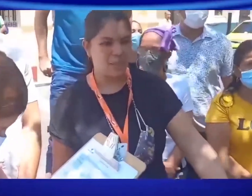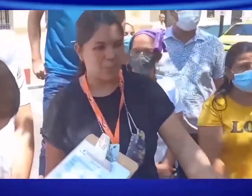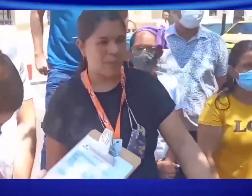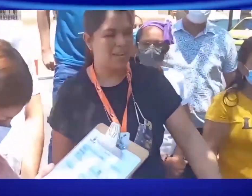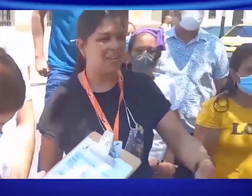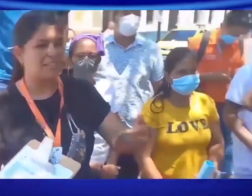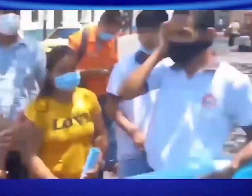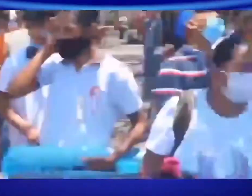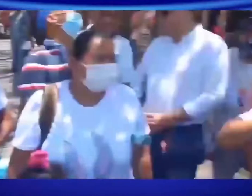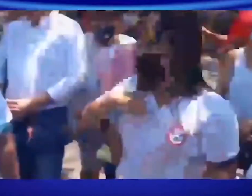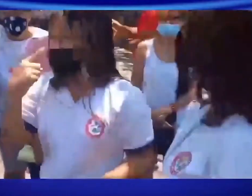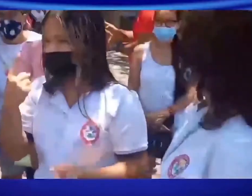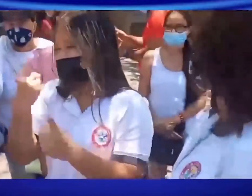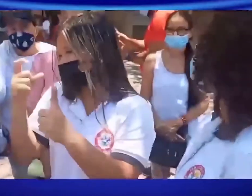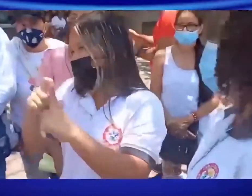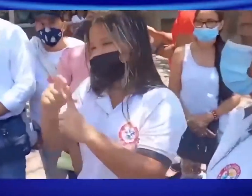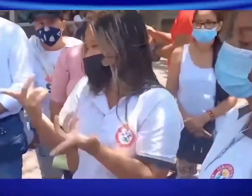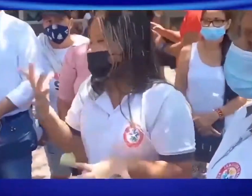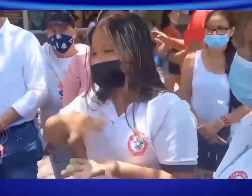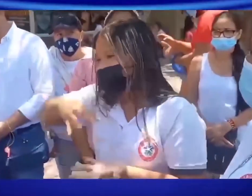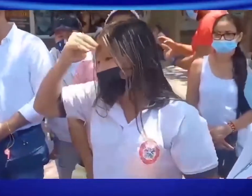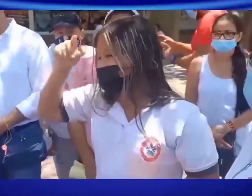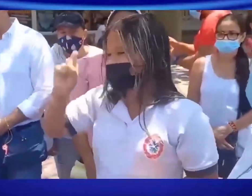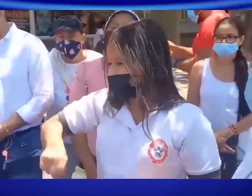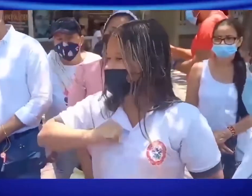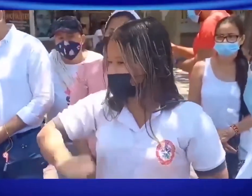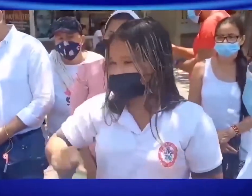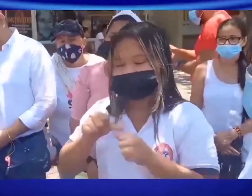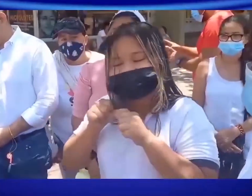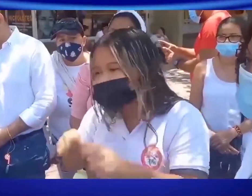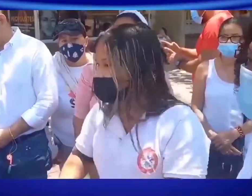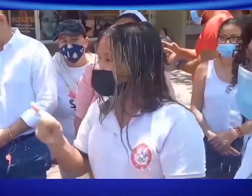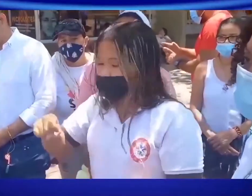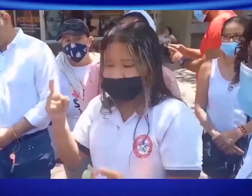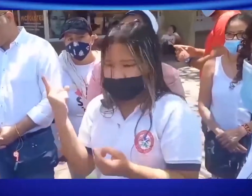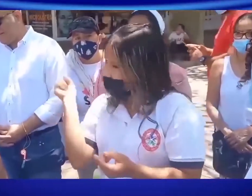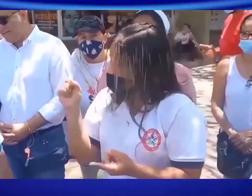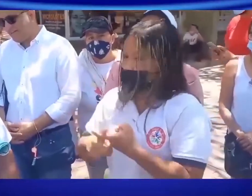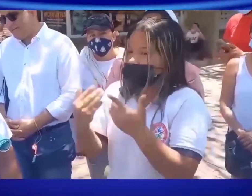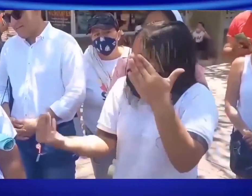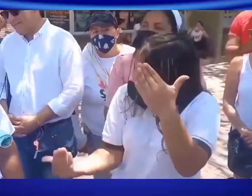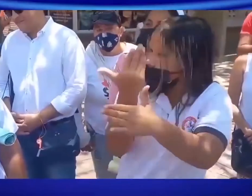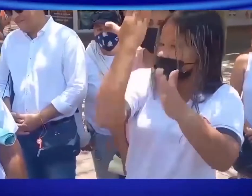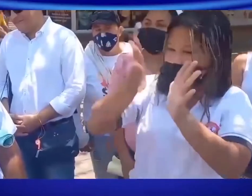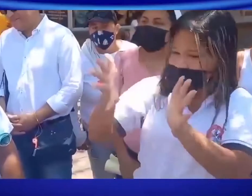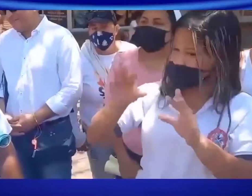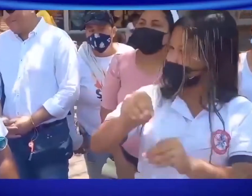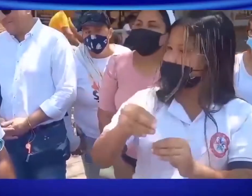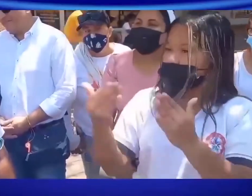en un futuro tener un proyecto de vida adecuado. Pero no se trata de que demos una solución ahora, de que nos diga, de que más adelante, sino que eso está